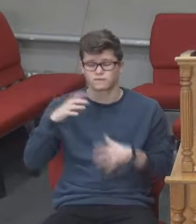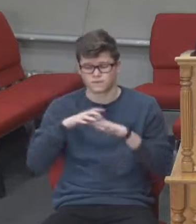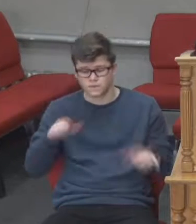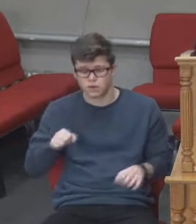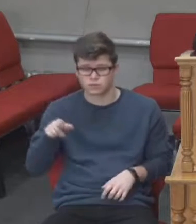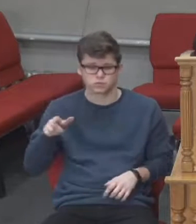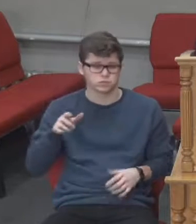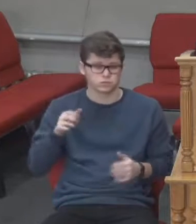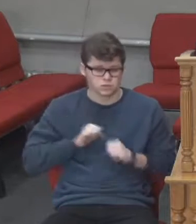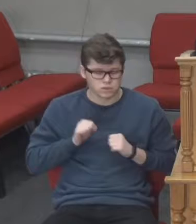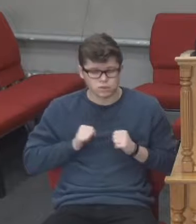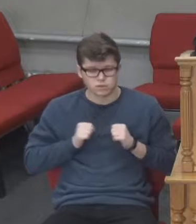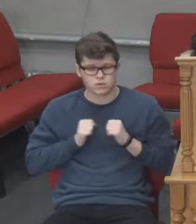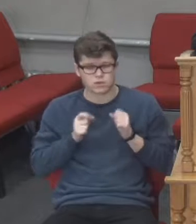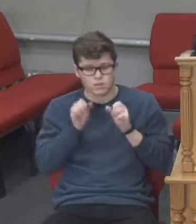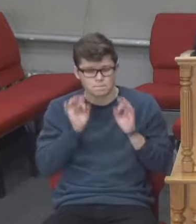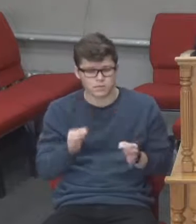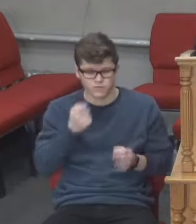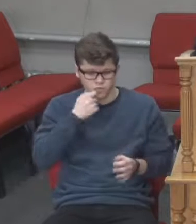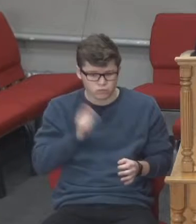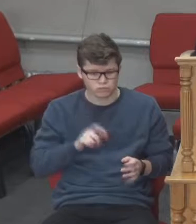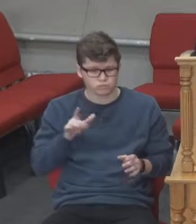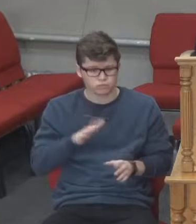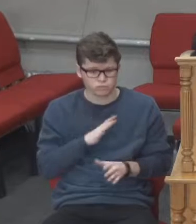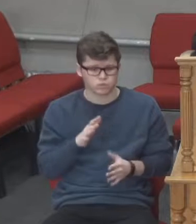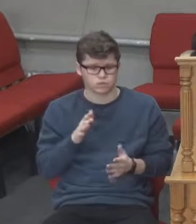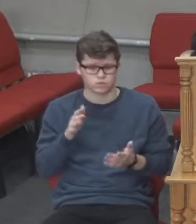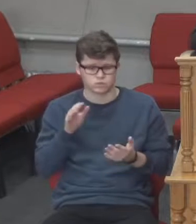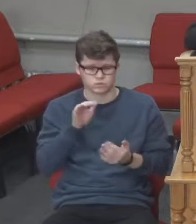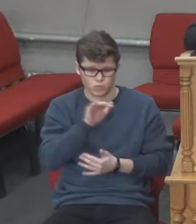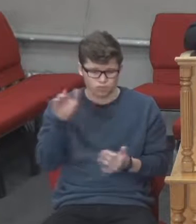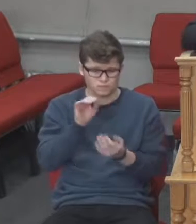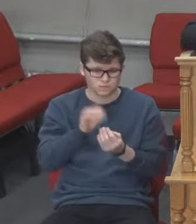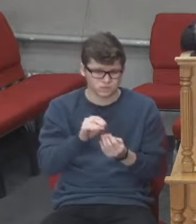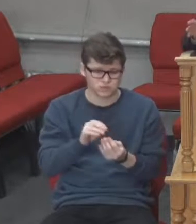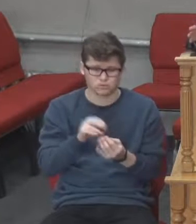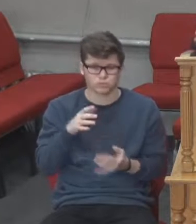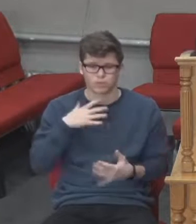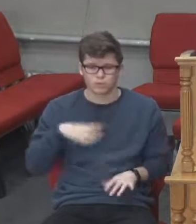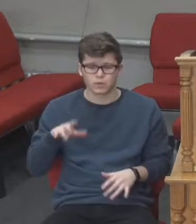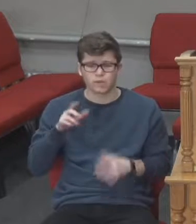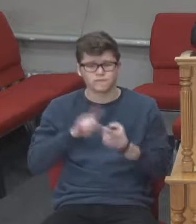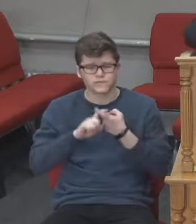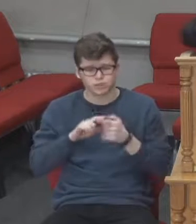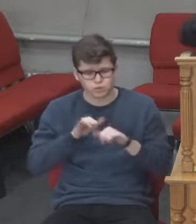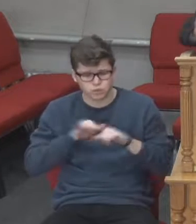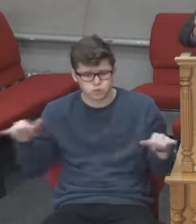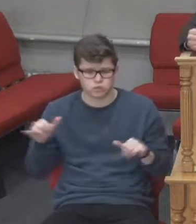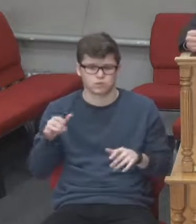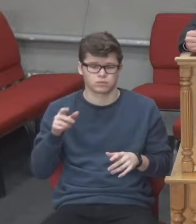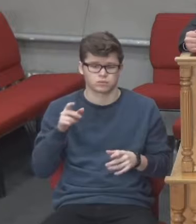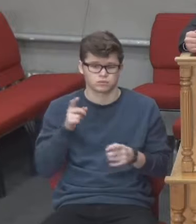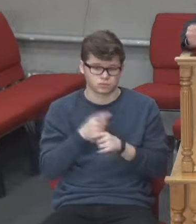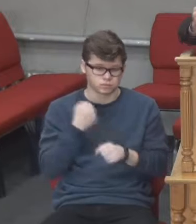того, щоби країна, вона втрималася, щоби цей вірус, він не поширився. І зроблені